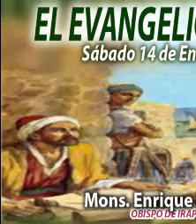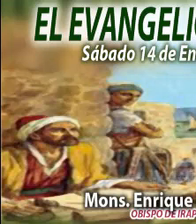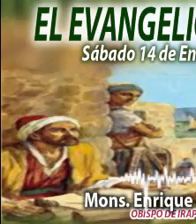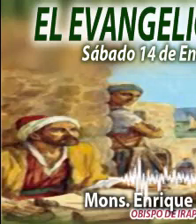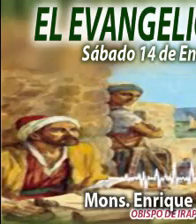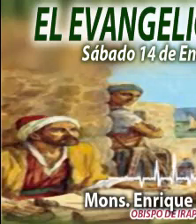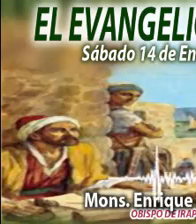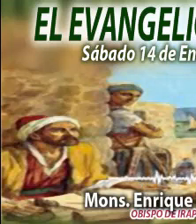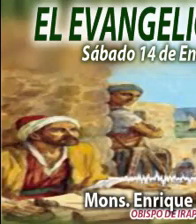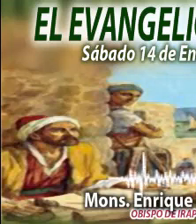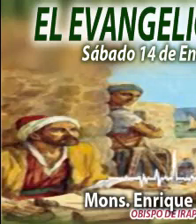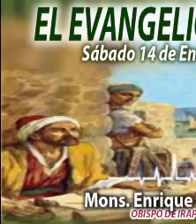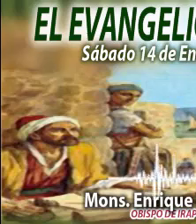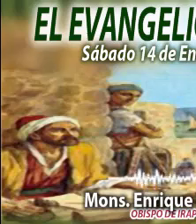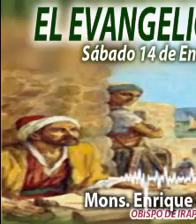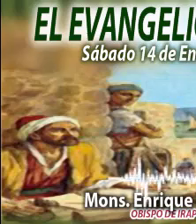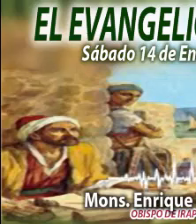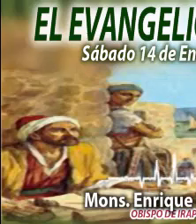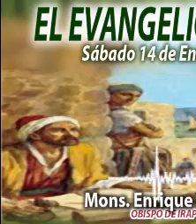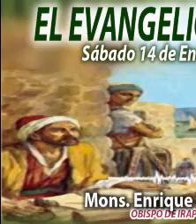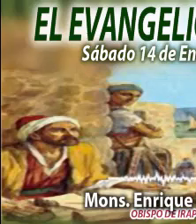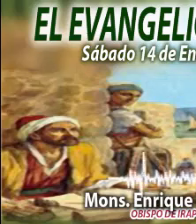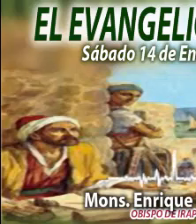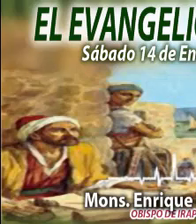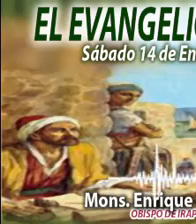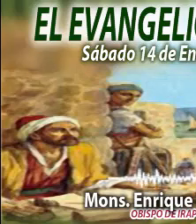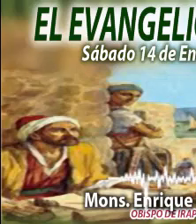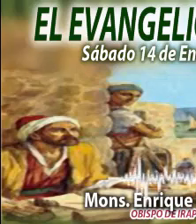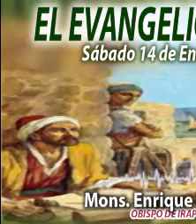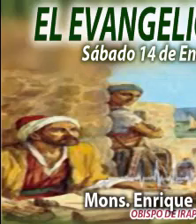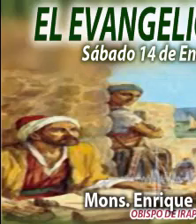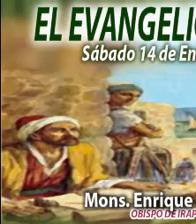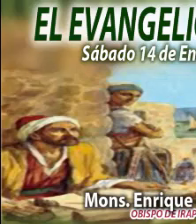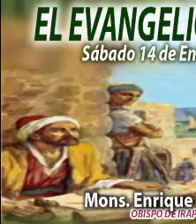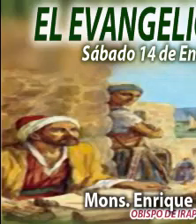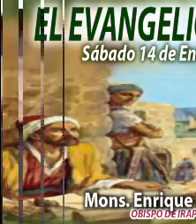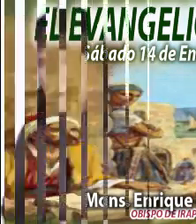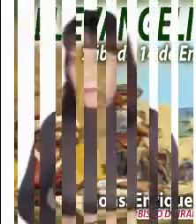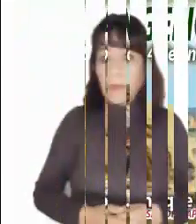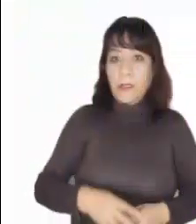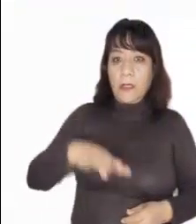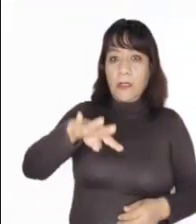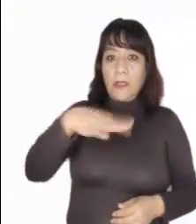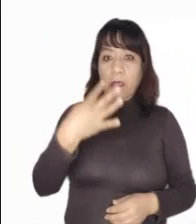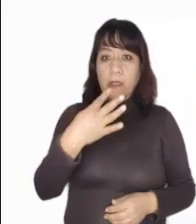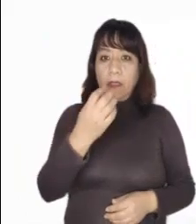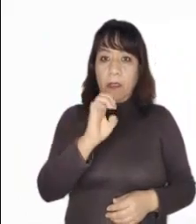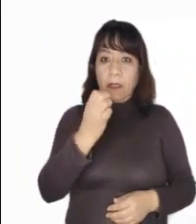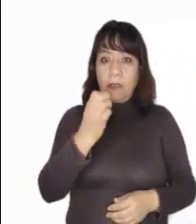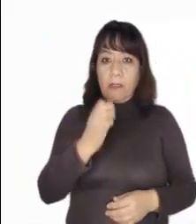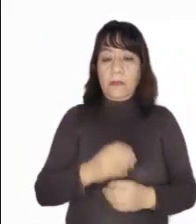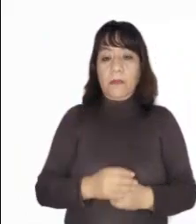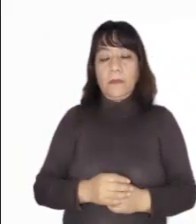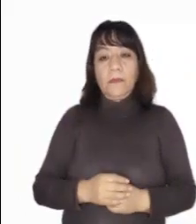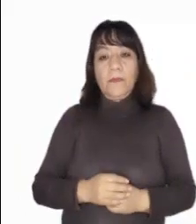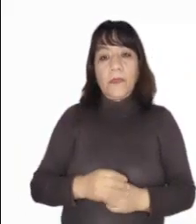Alimentame, sálame, acompáñame. 14 de